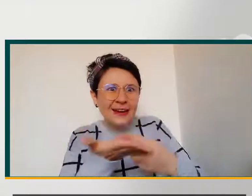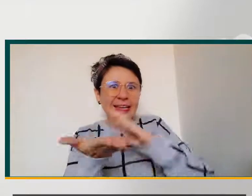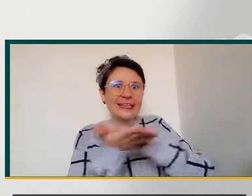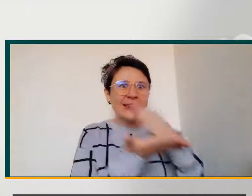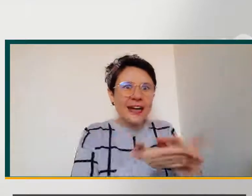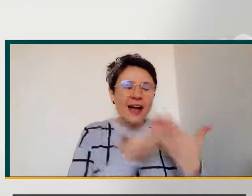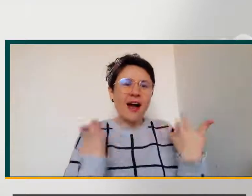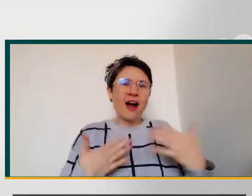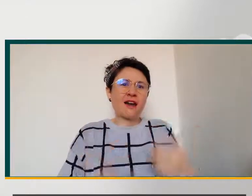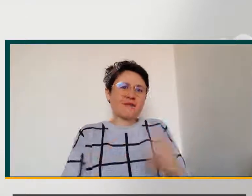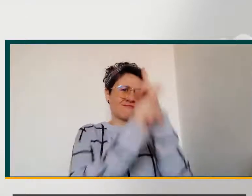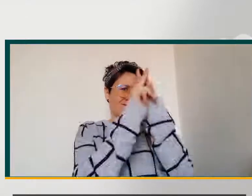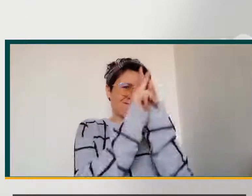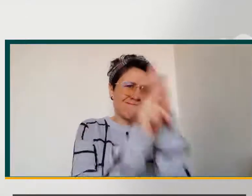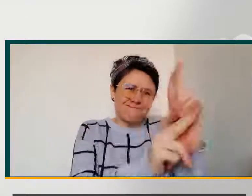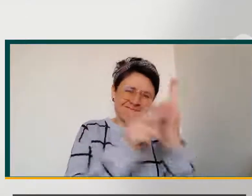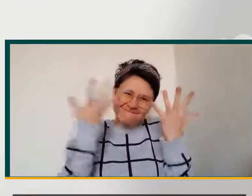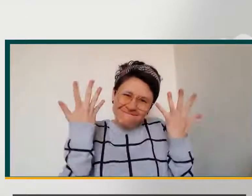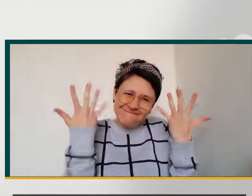felicitarlos por su labor.